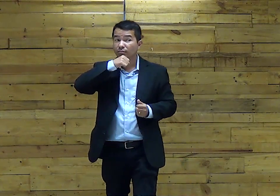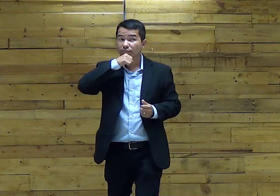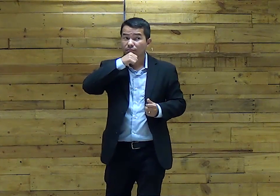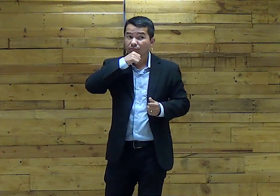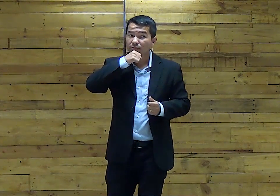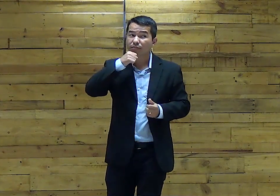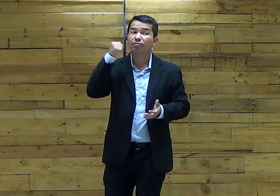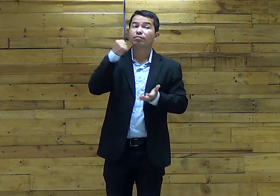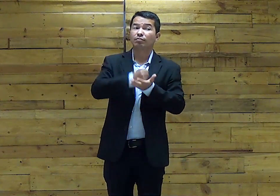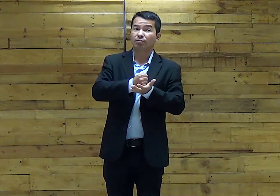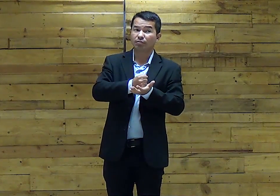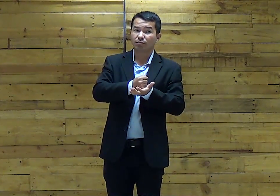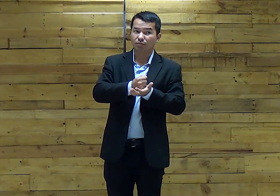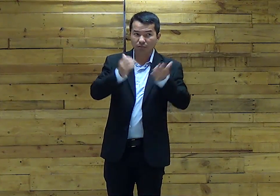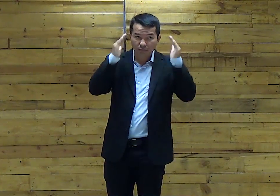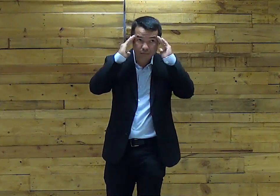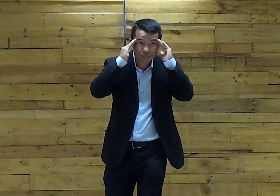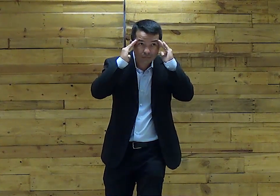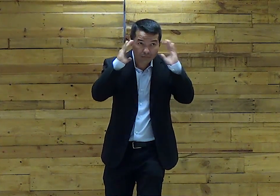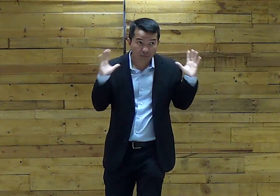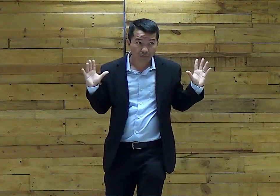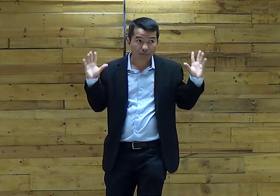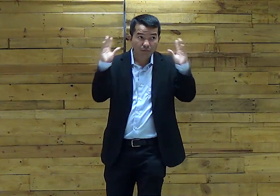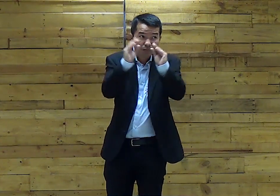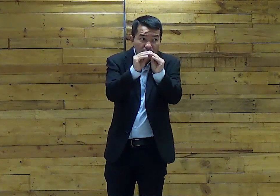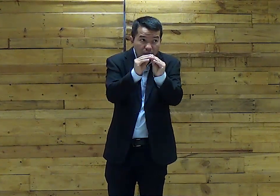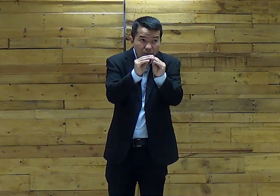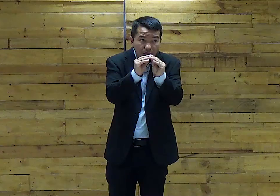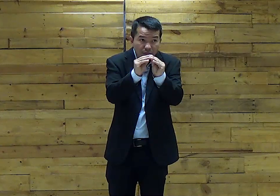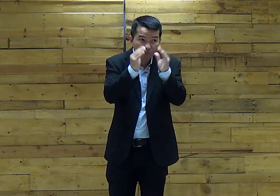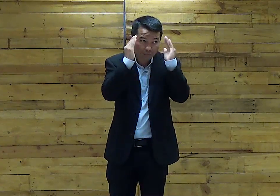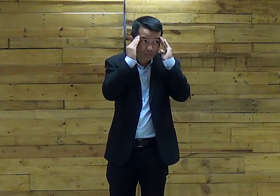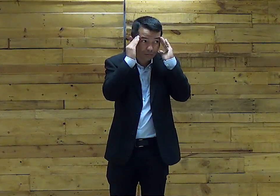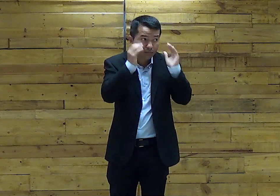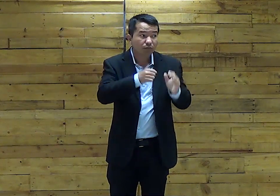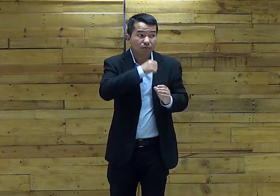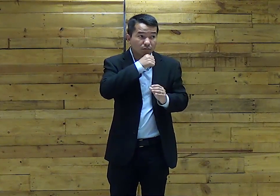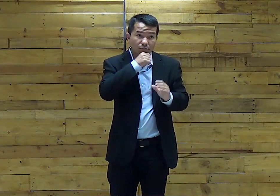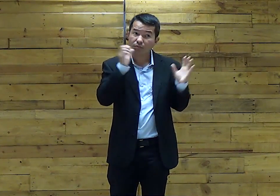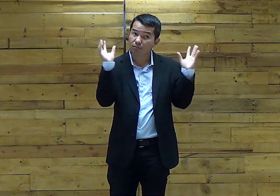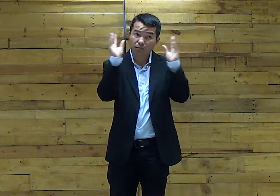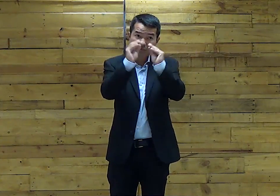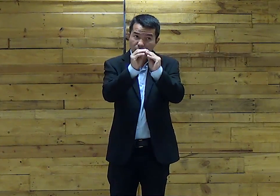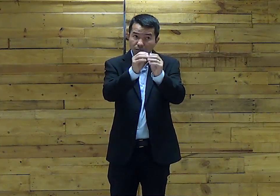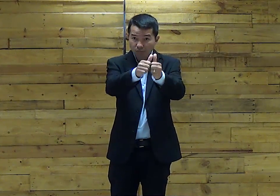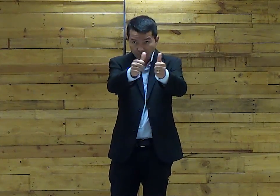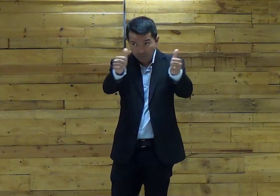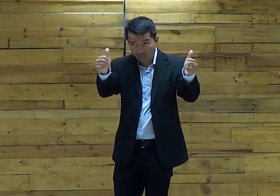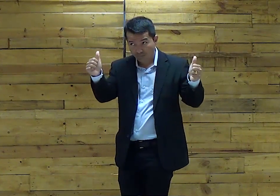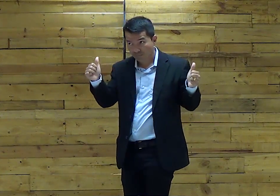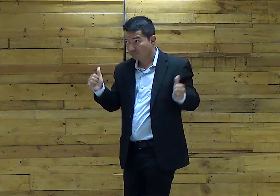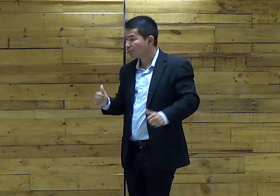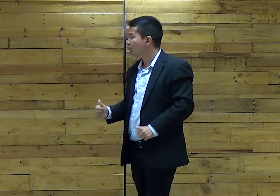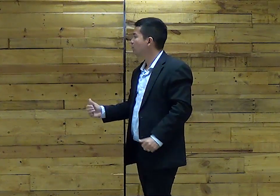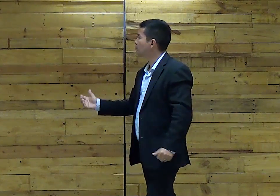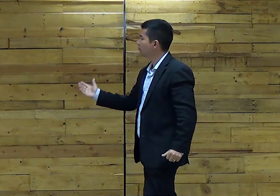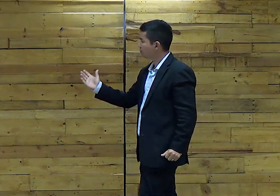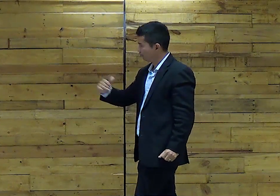sua família Isso era O o Novo Testamento Nos explicava Como o Páscoa Consegue entender Esse mesmo Obrigada Esse Velho